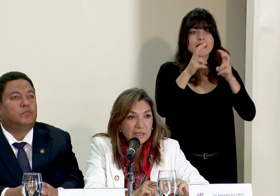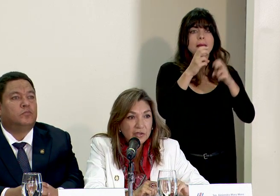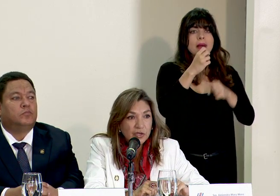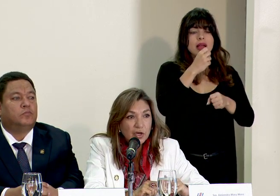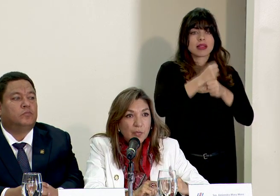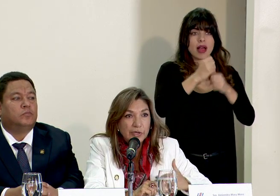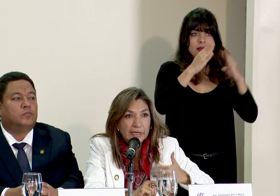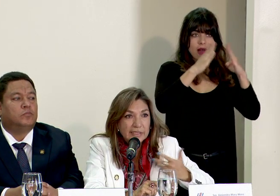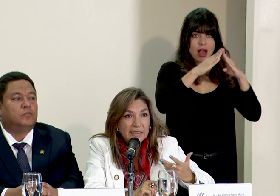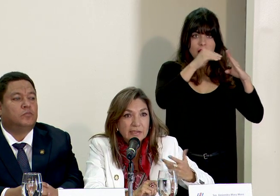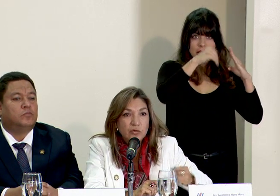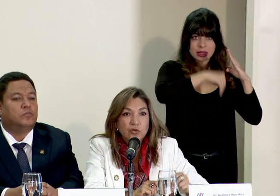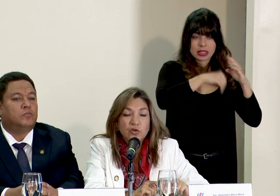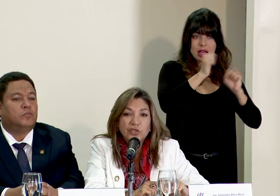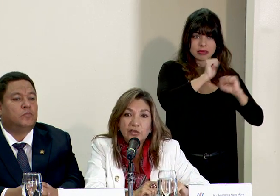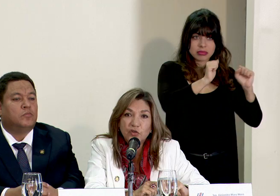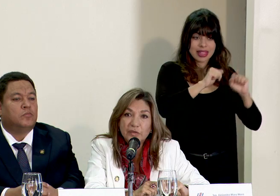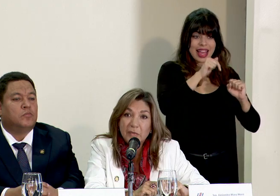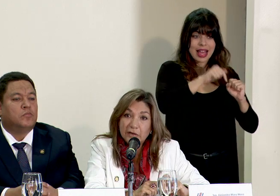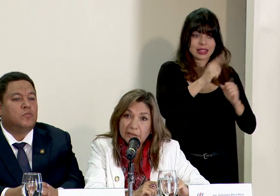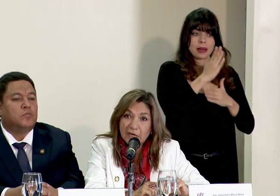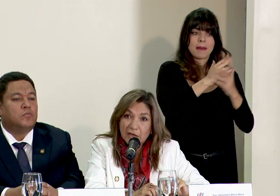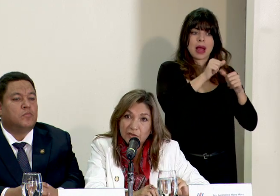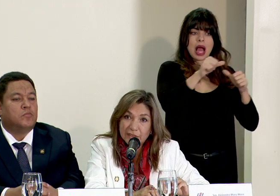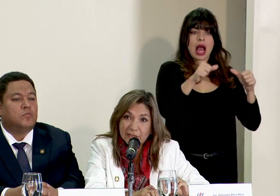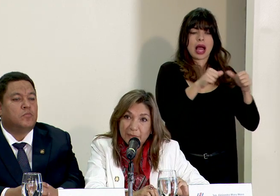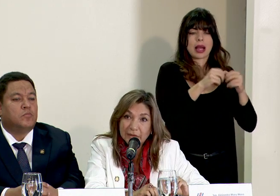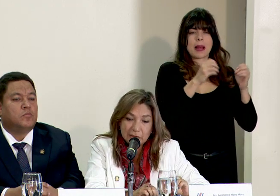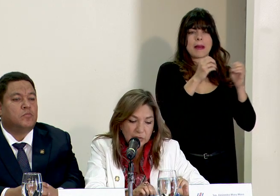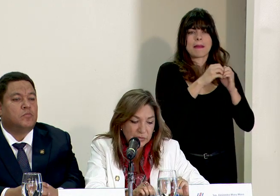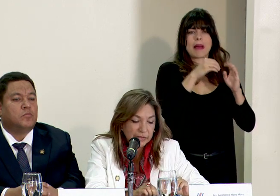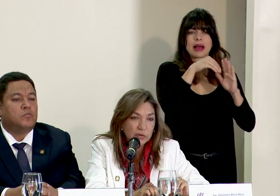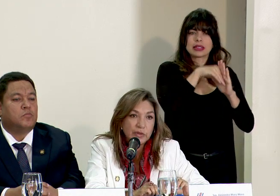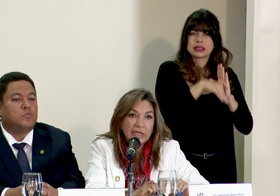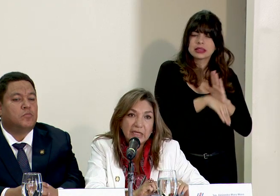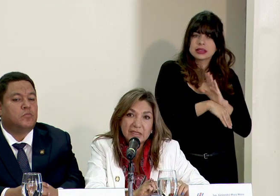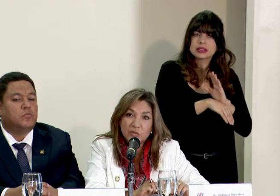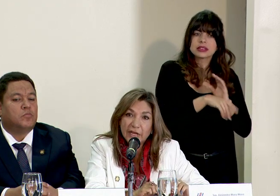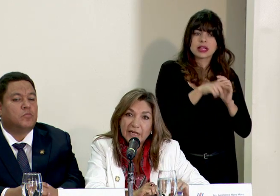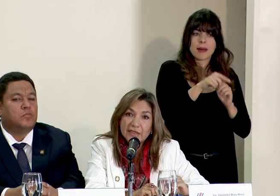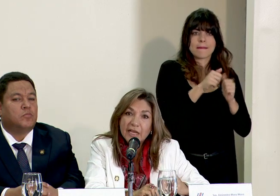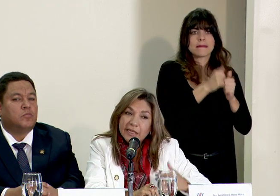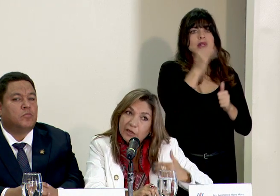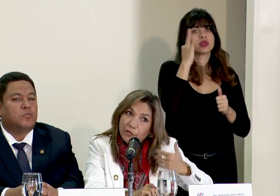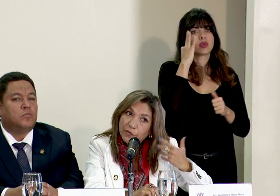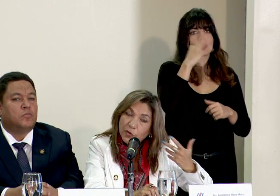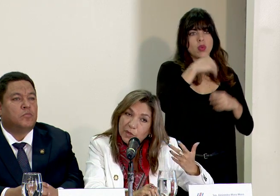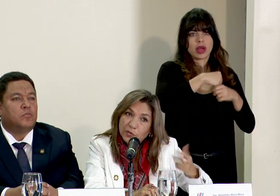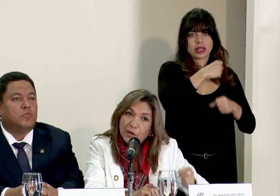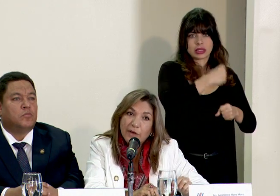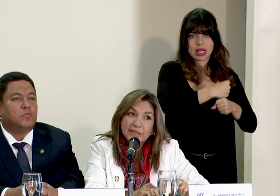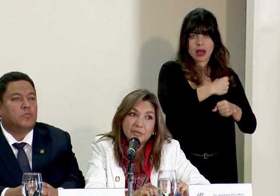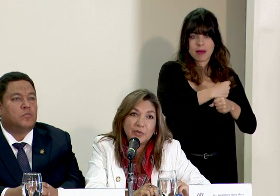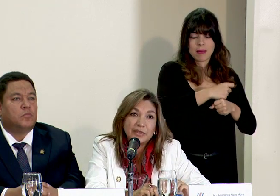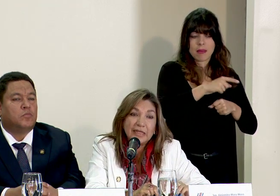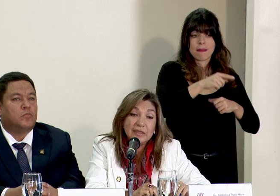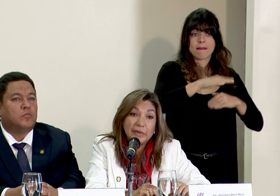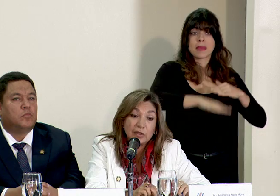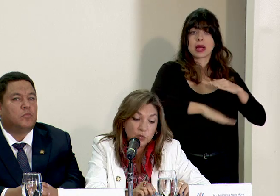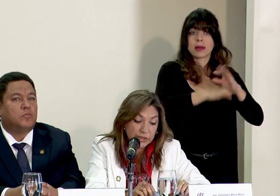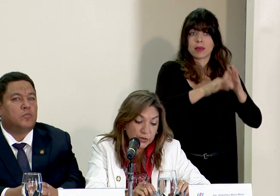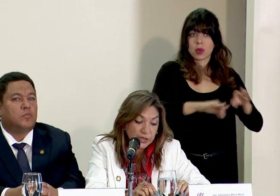doméstico, porque es este uno de los sectores más rezagados y está particularmente ubicada a las mujeres y conforman una base